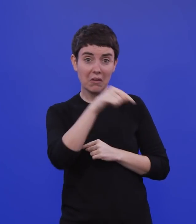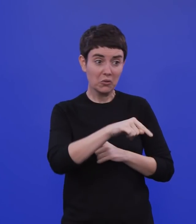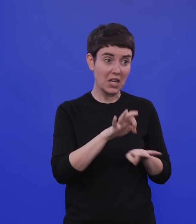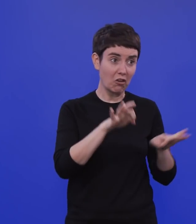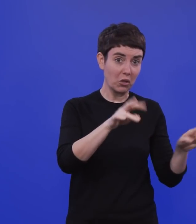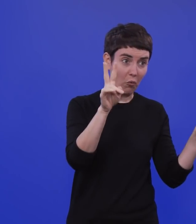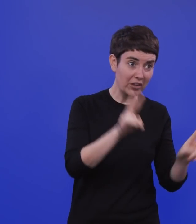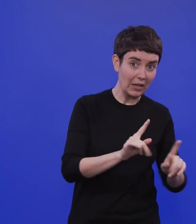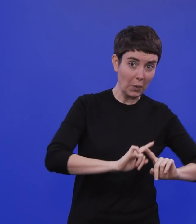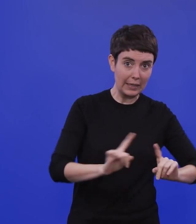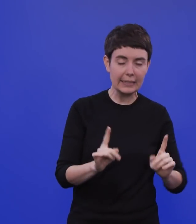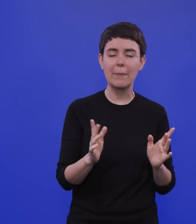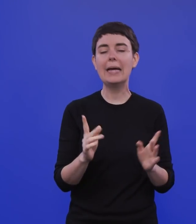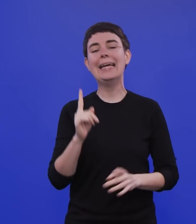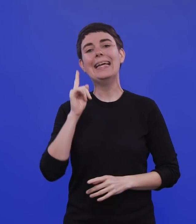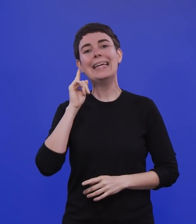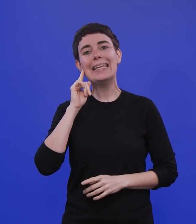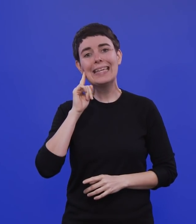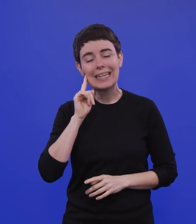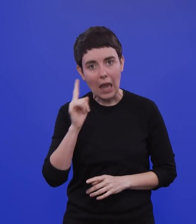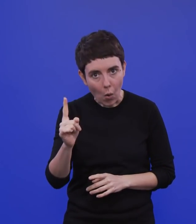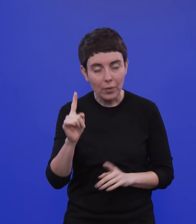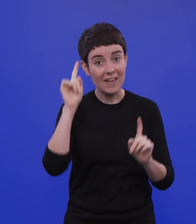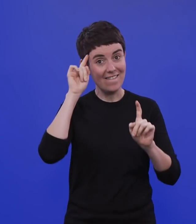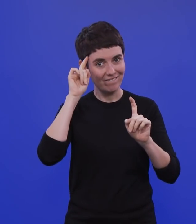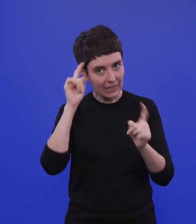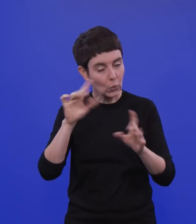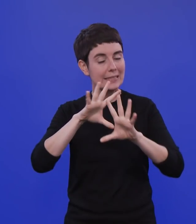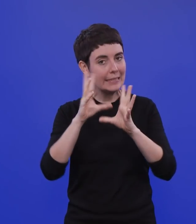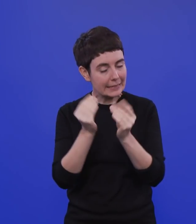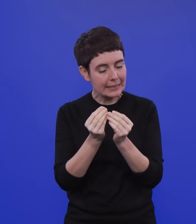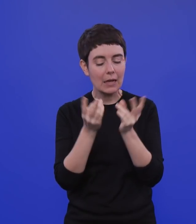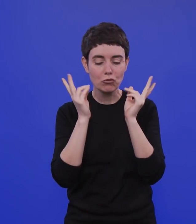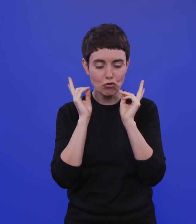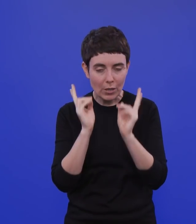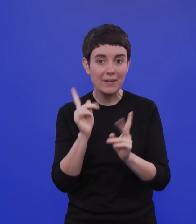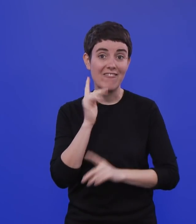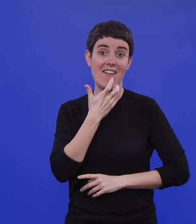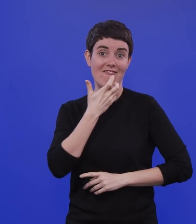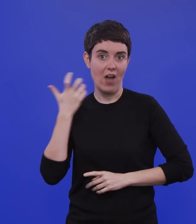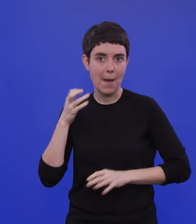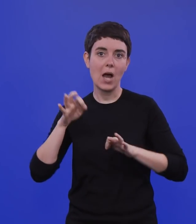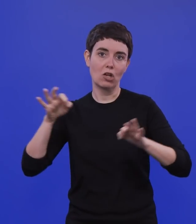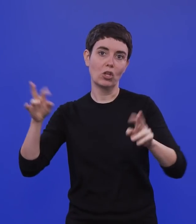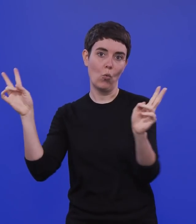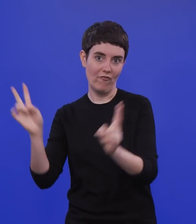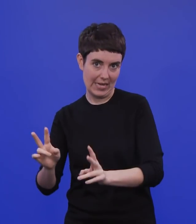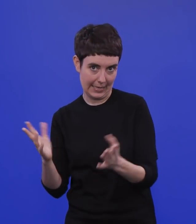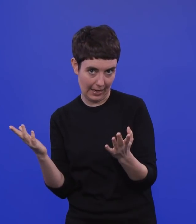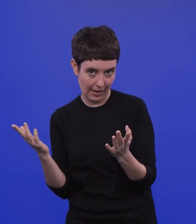insgesamt ein Temperatureffekt bei diesem Virus geringgradig besteht. Diese Überlegung generell zum Temperatureffekt,